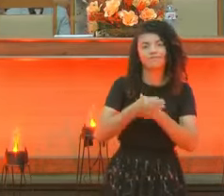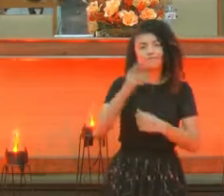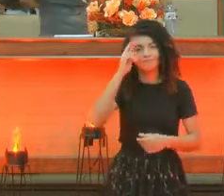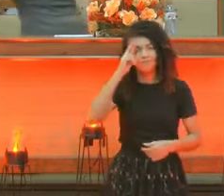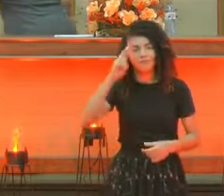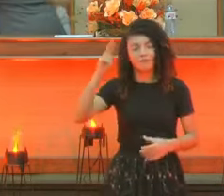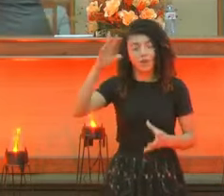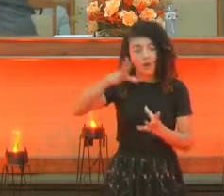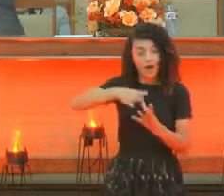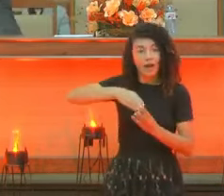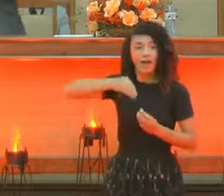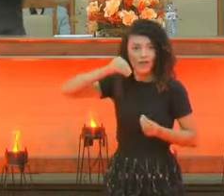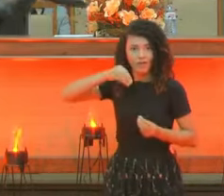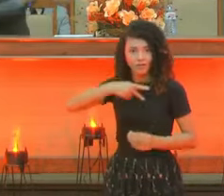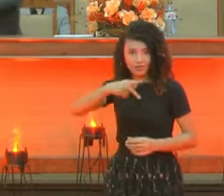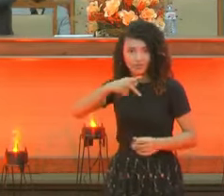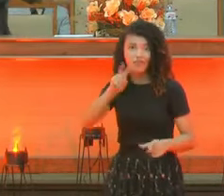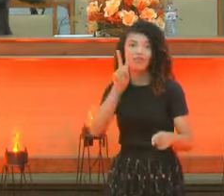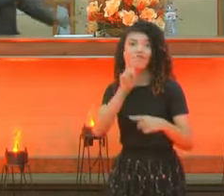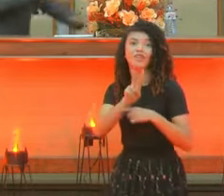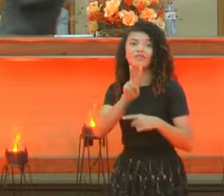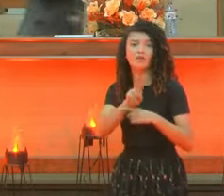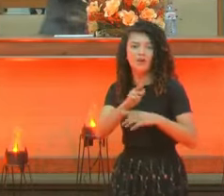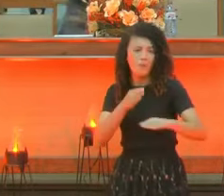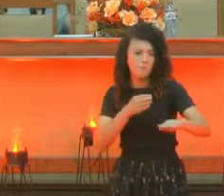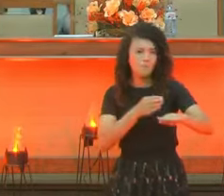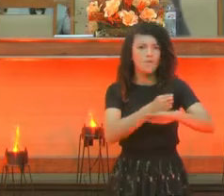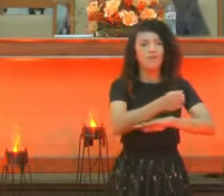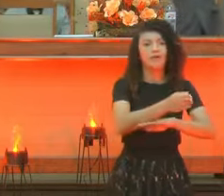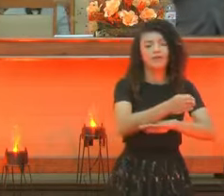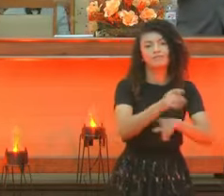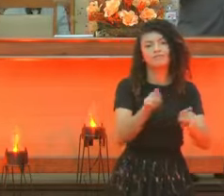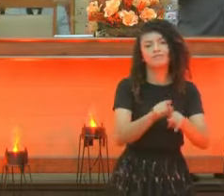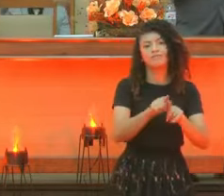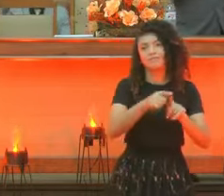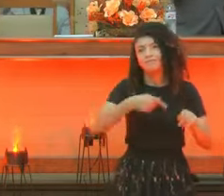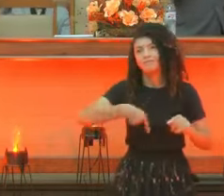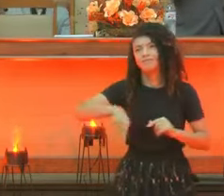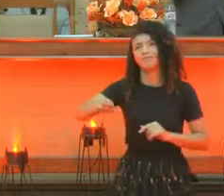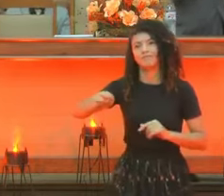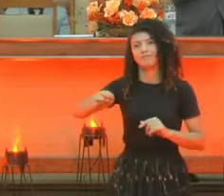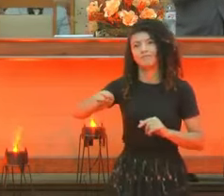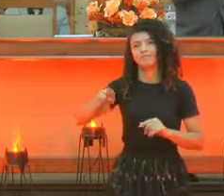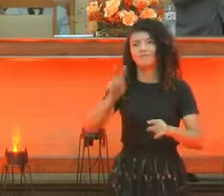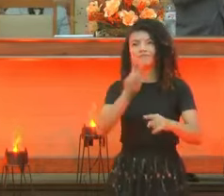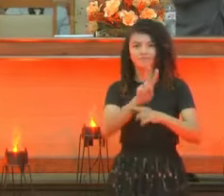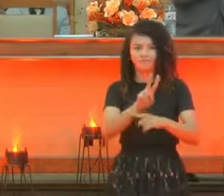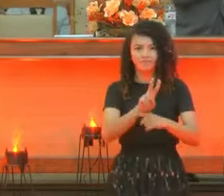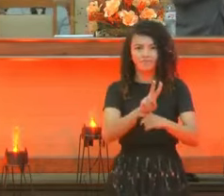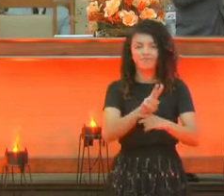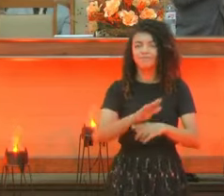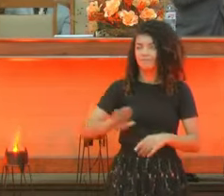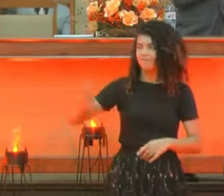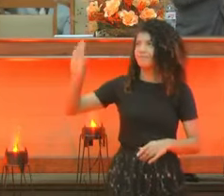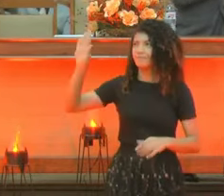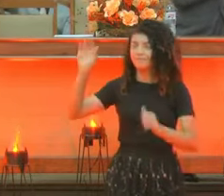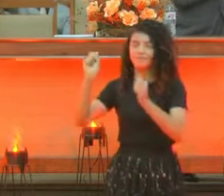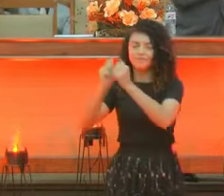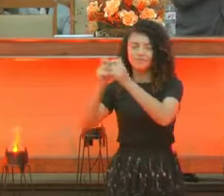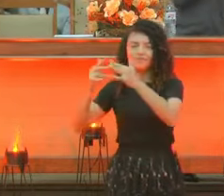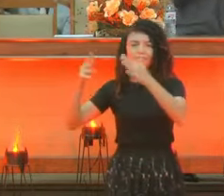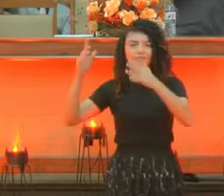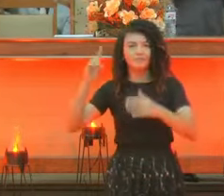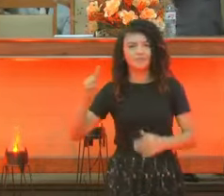guardará a tua entrada. E a tua saída. Quem está amparadinho nele aí, levante a mão e diga glória.